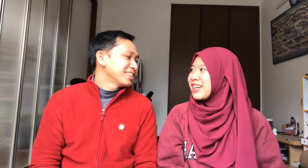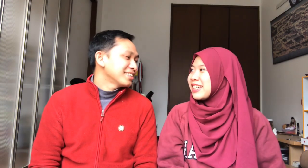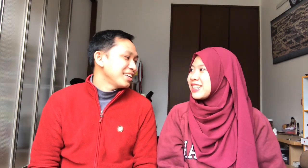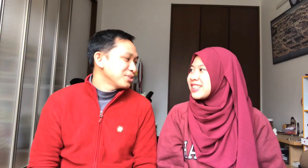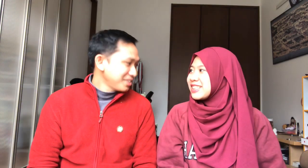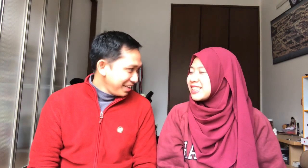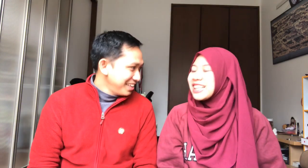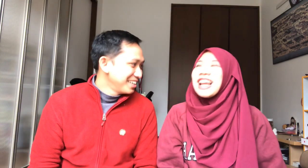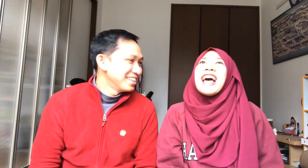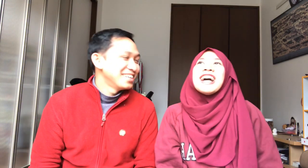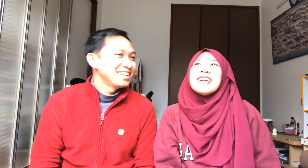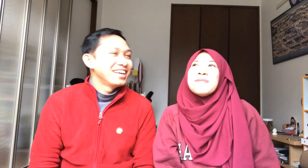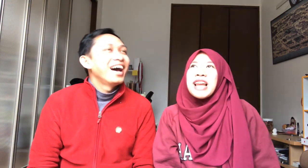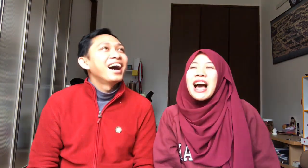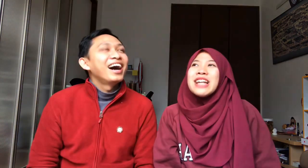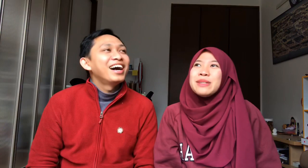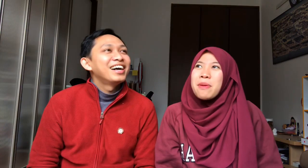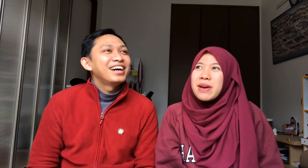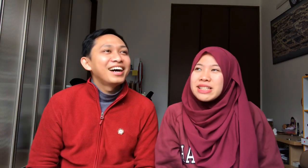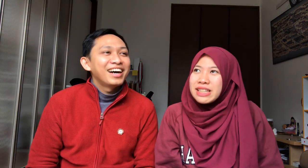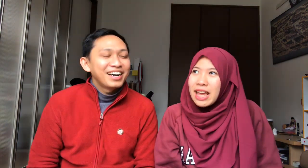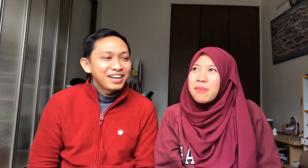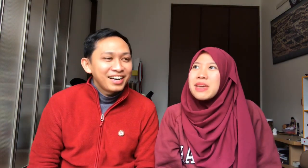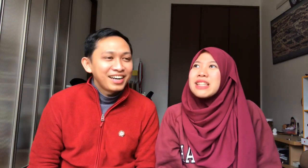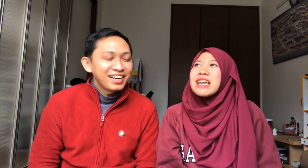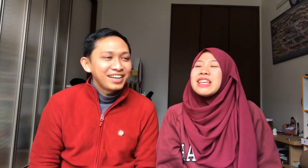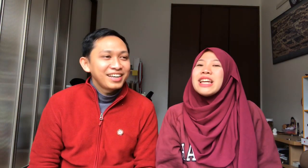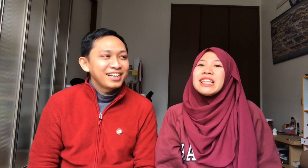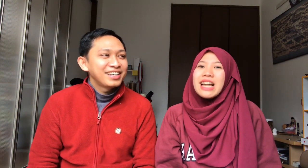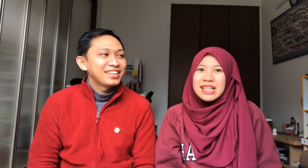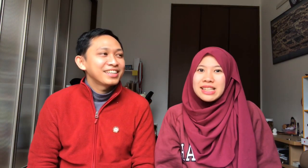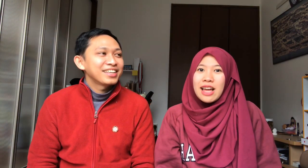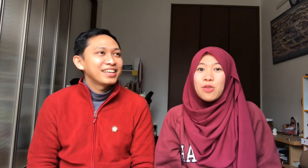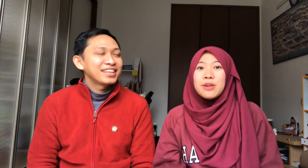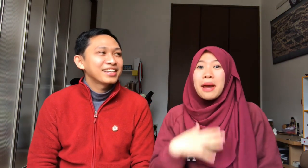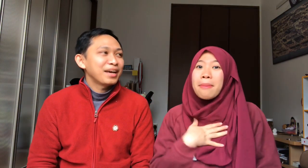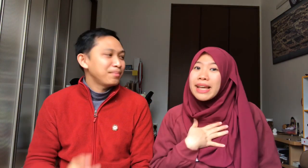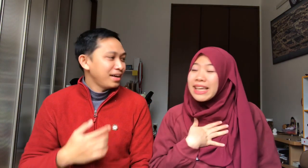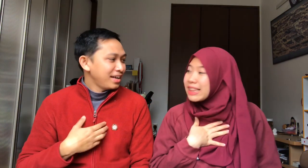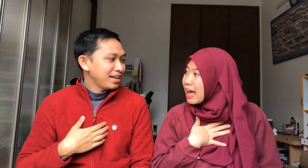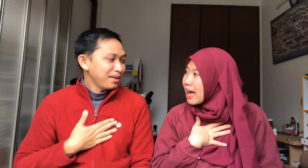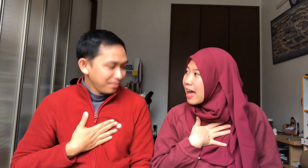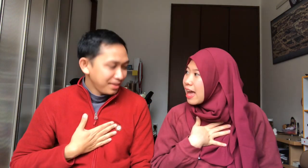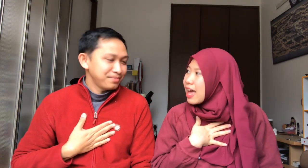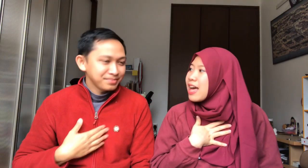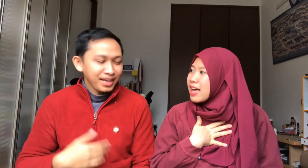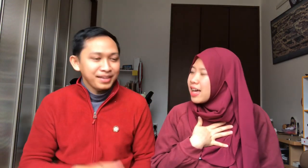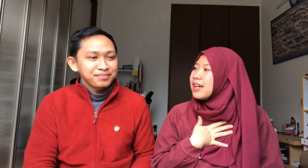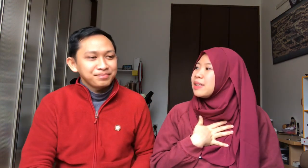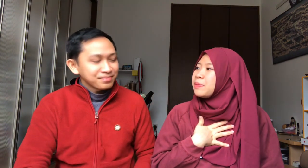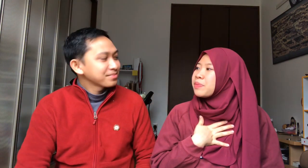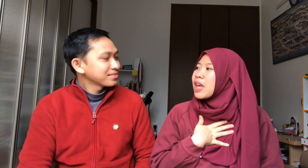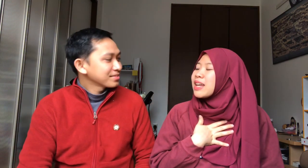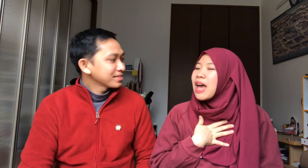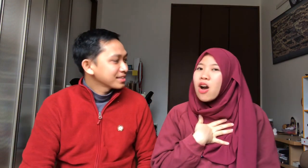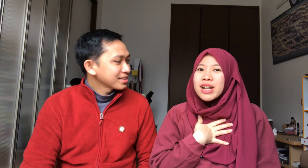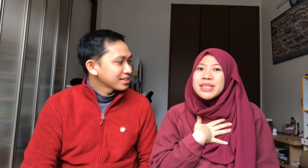Selanjutnya Setelah bilang Hajimemaste Biasanya kita kasih tau Nama kita Nama Oke Nah orang